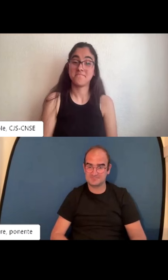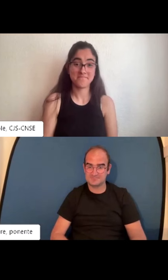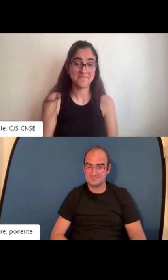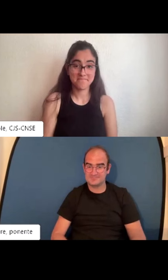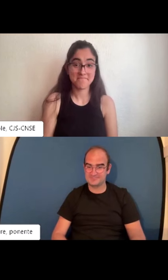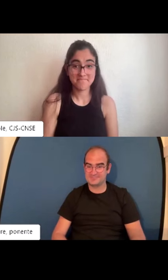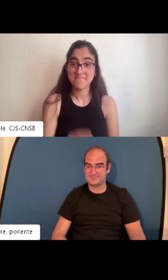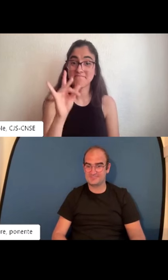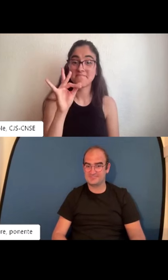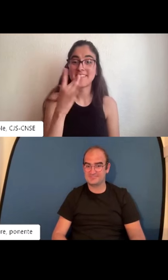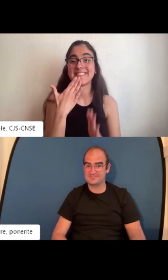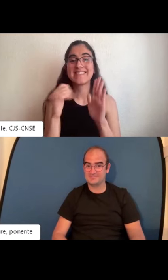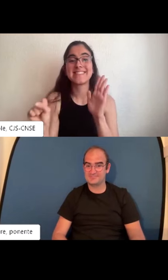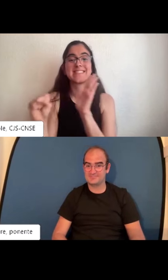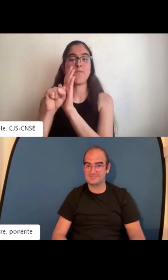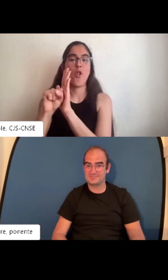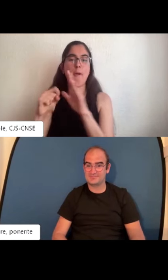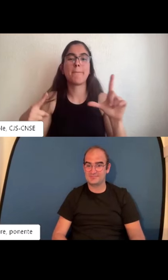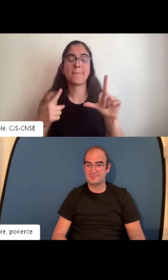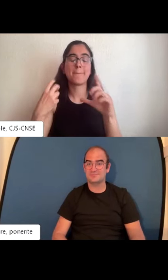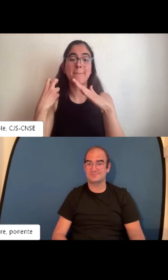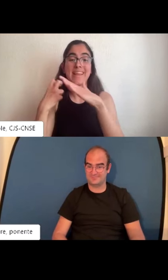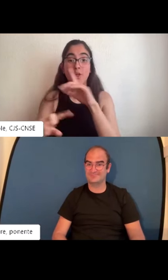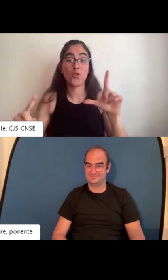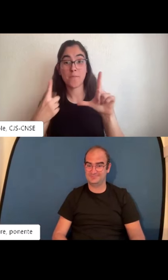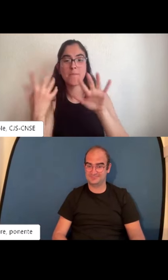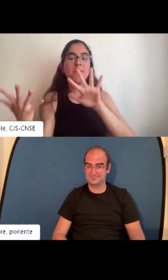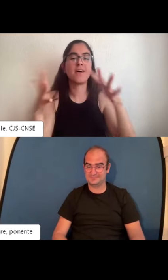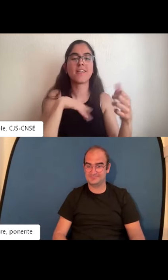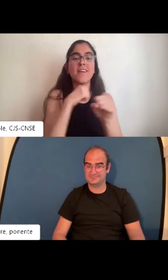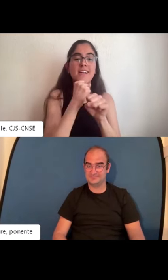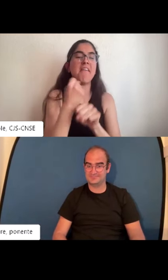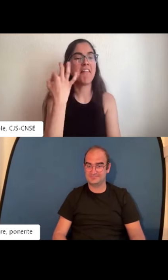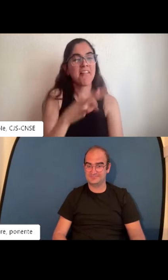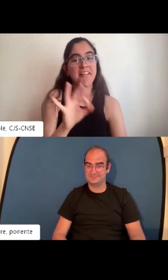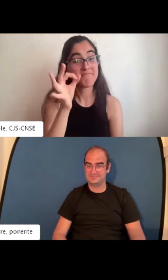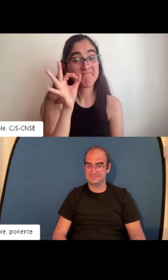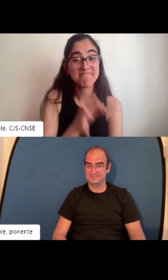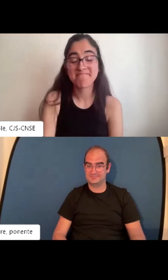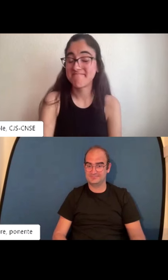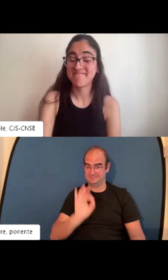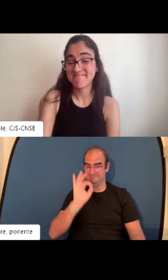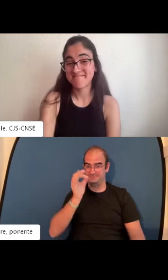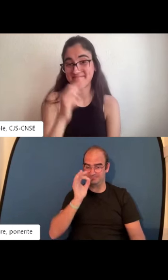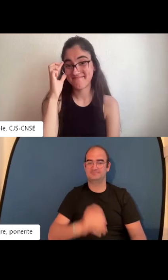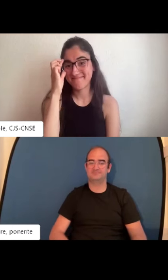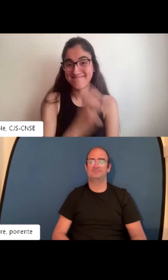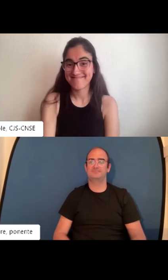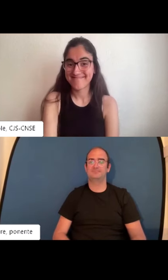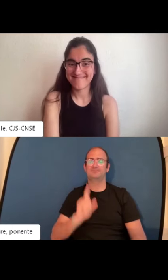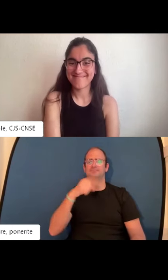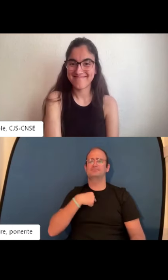para acceder a la CJS y un poco era el concepto que yo quería explicar. No sé si queda claro. Sí, yo creo que este ejemplo y este